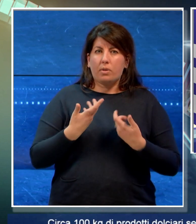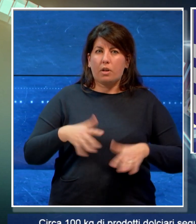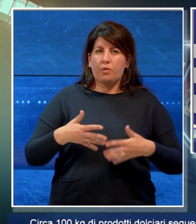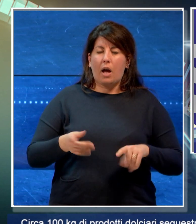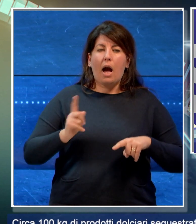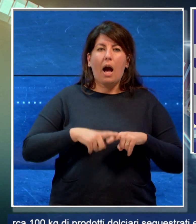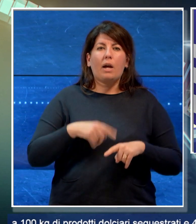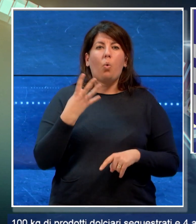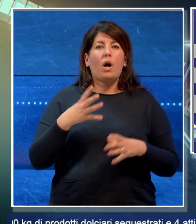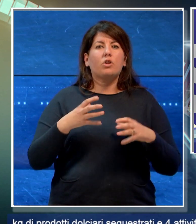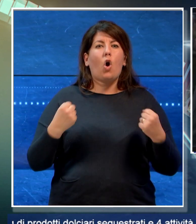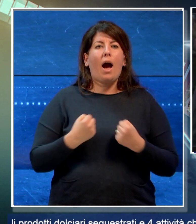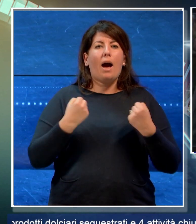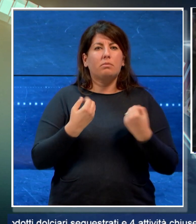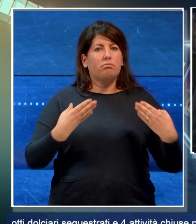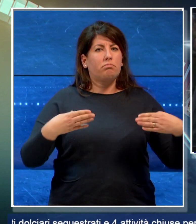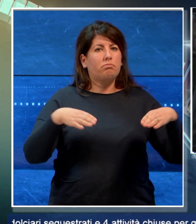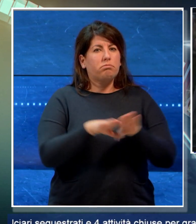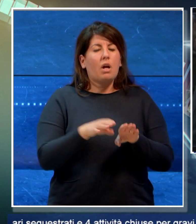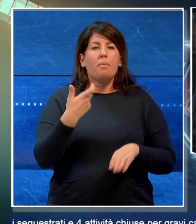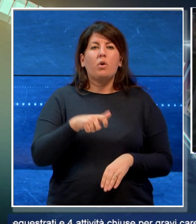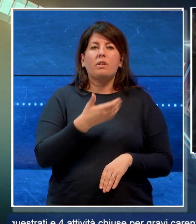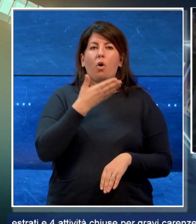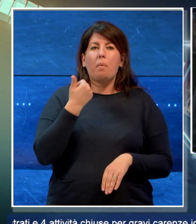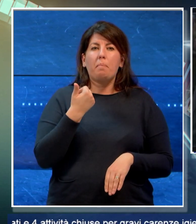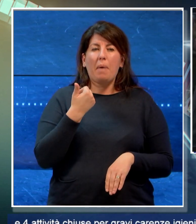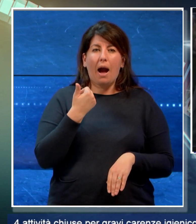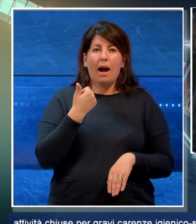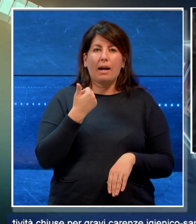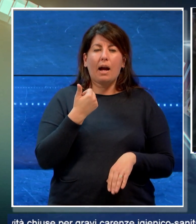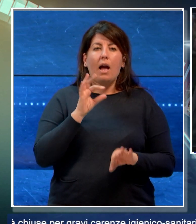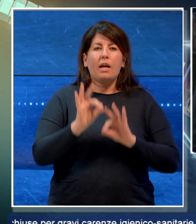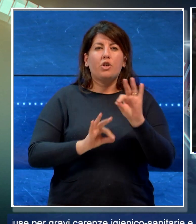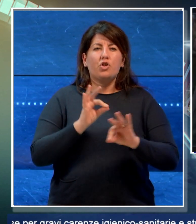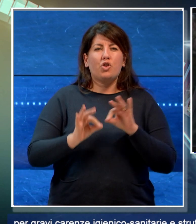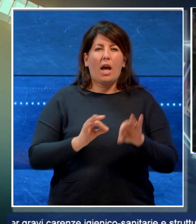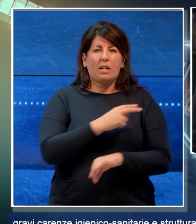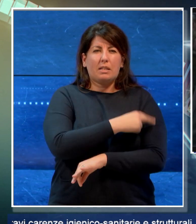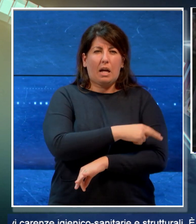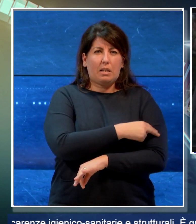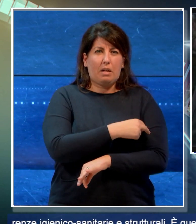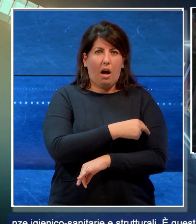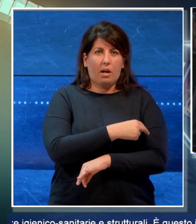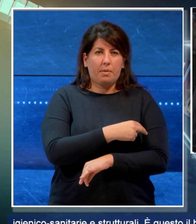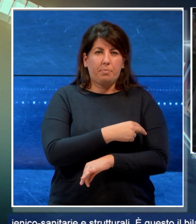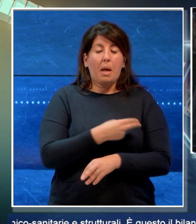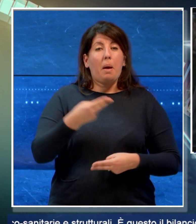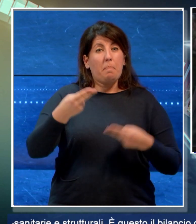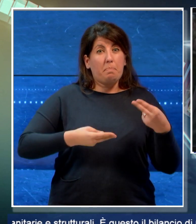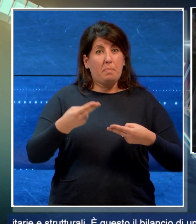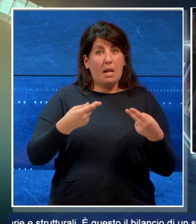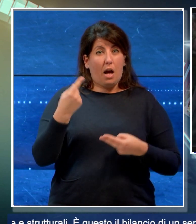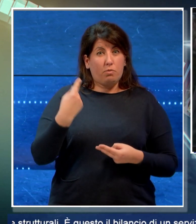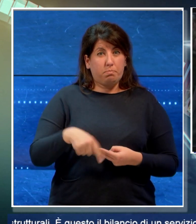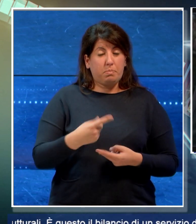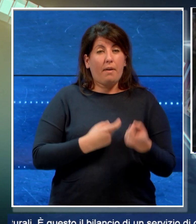attività chiuse per carenze igienico-sanitarie e strutturali e il bilancio del servizio di